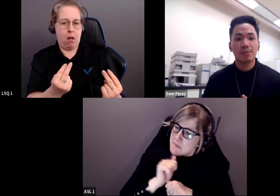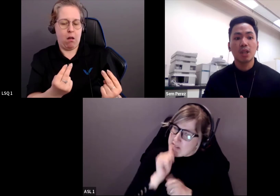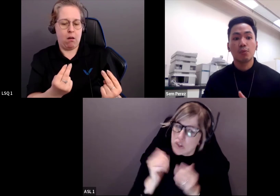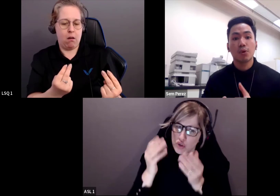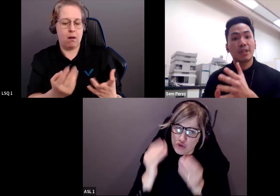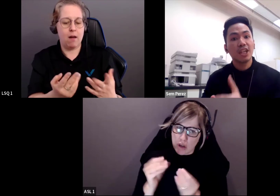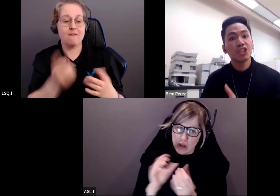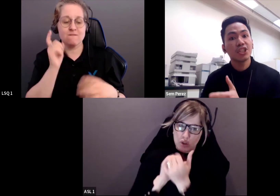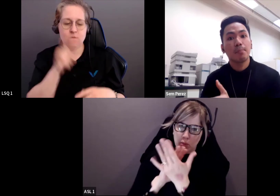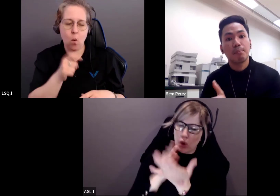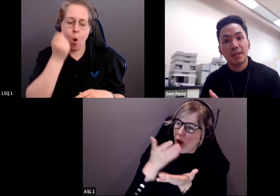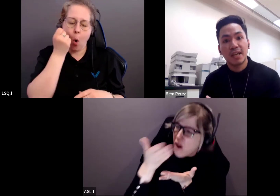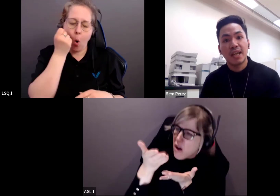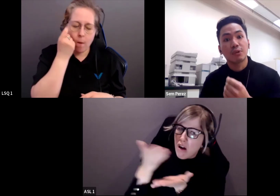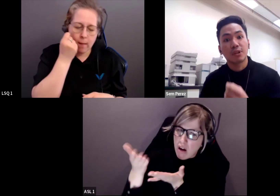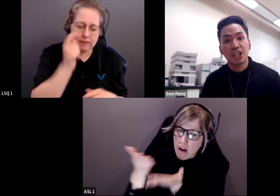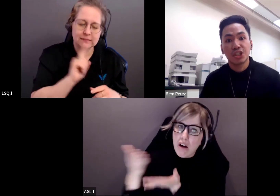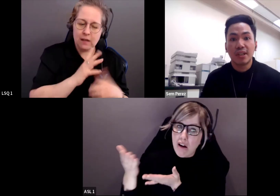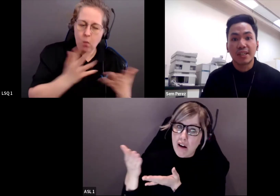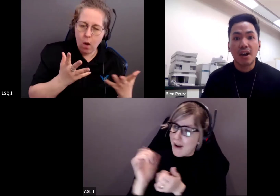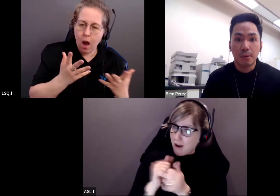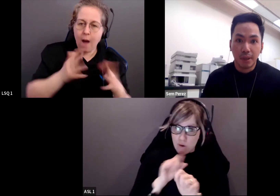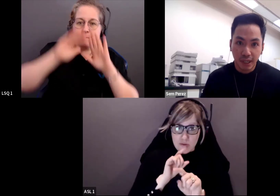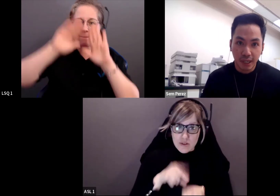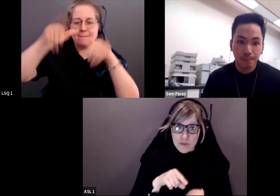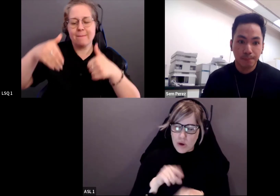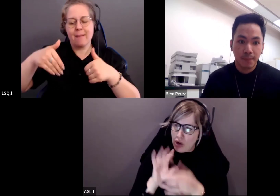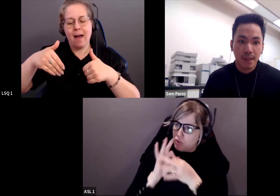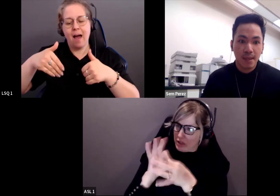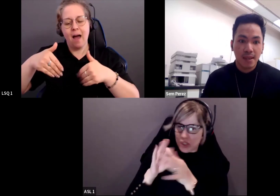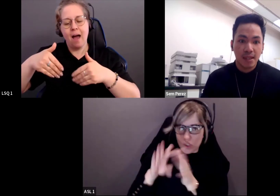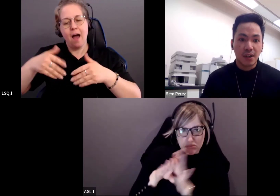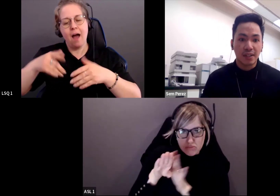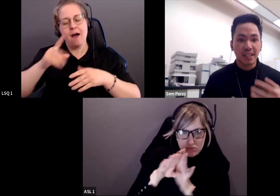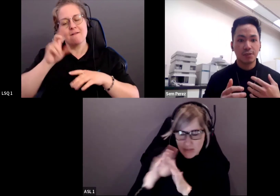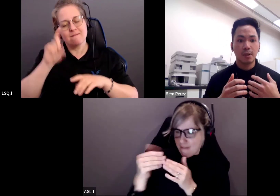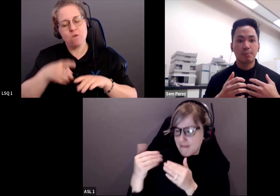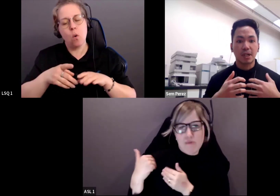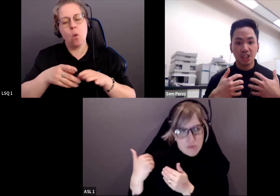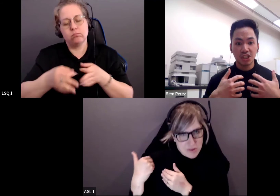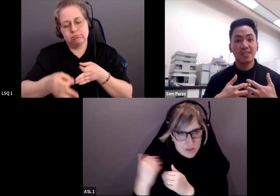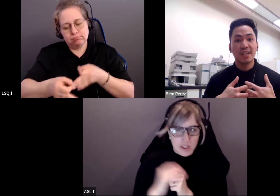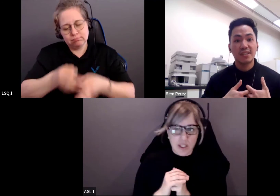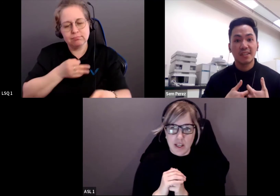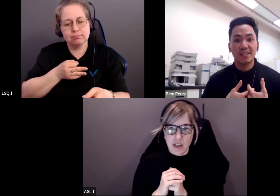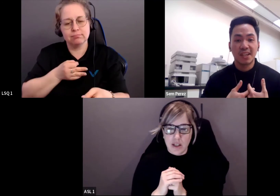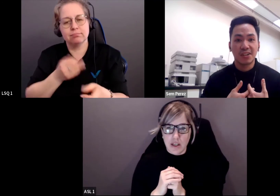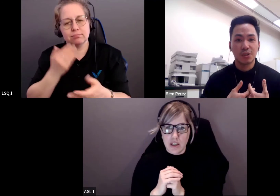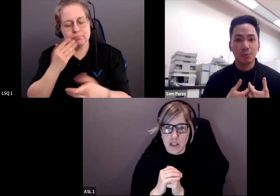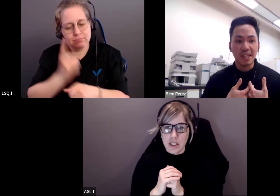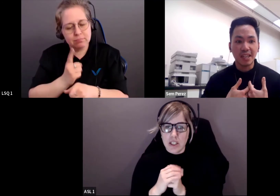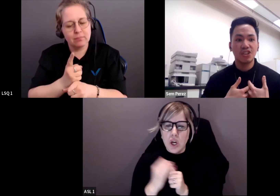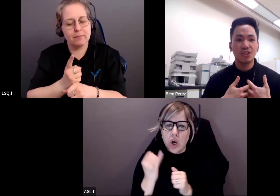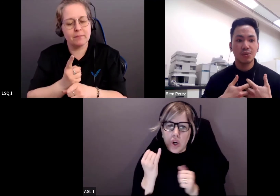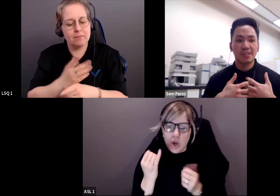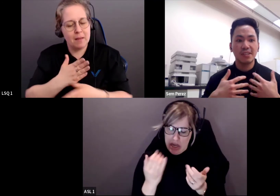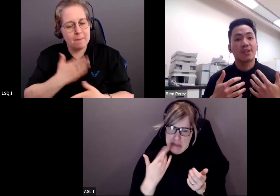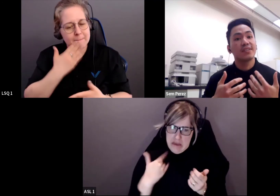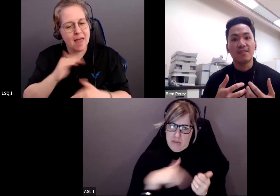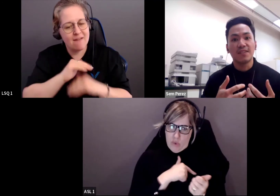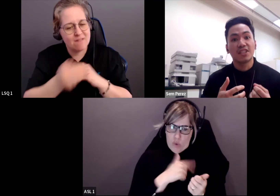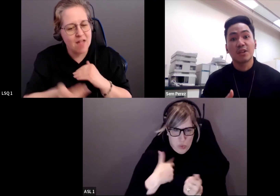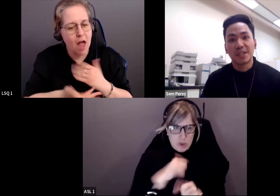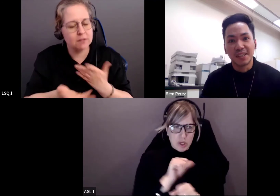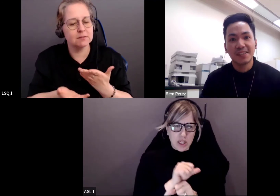cette méfiance, mais le faire avec compassion et bienveillance. À titre de praticien